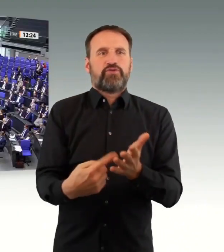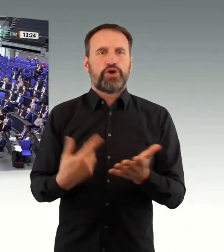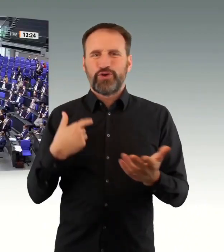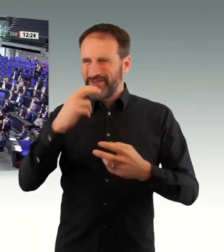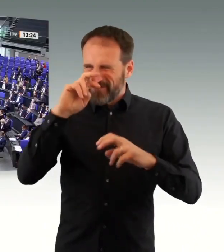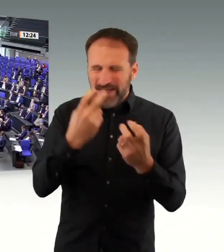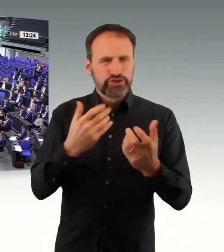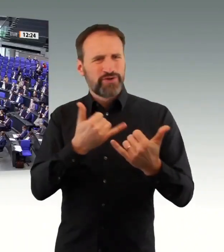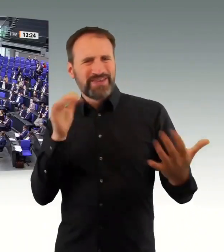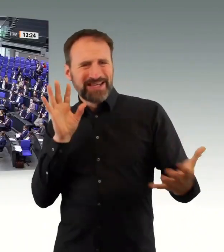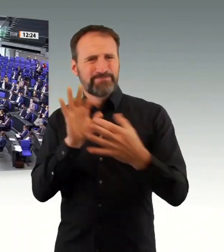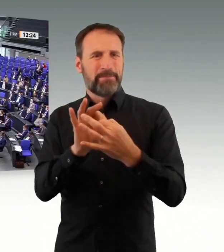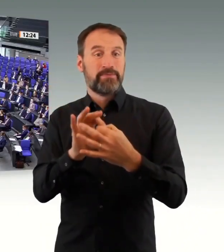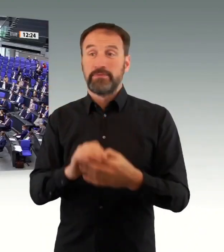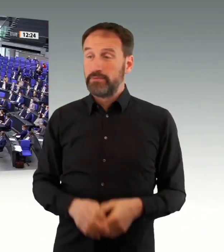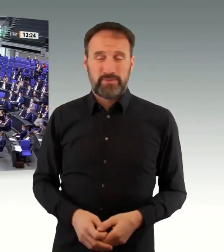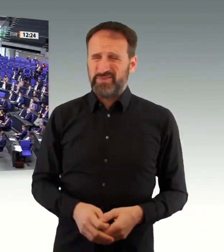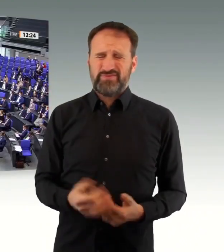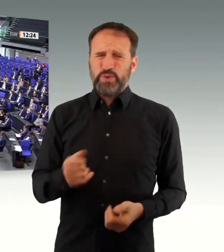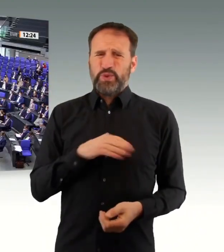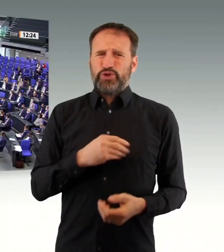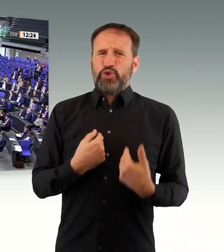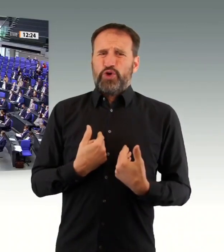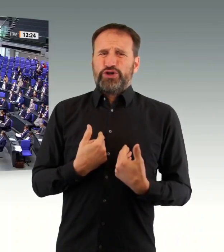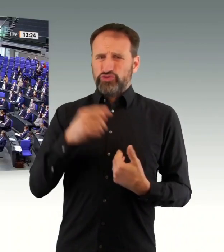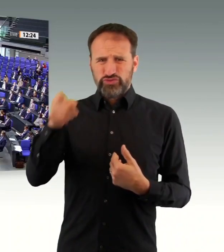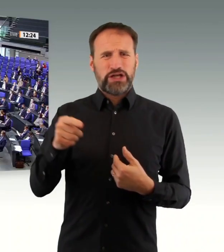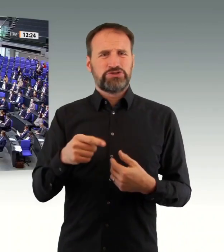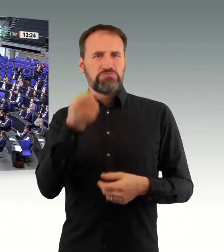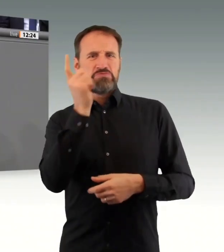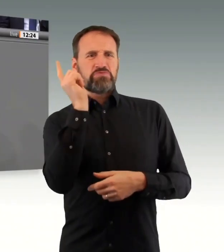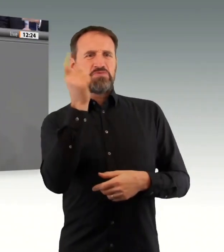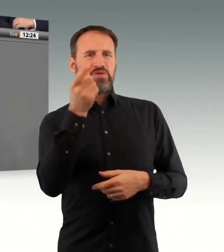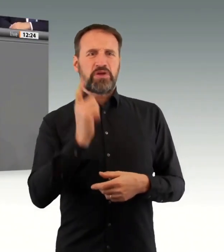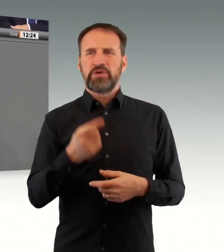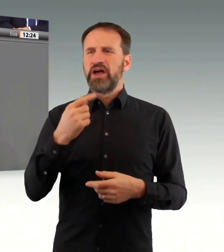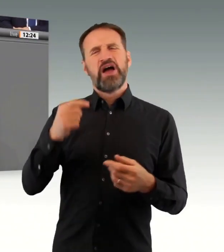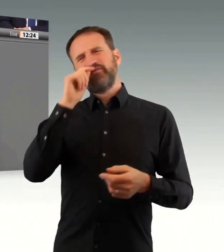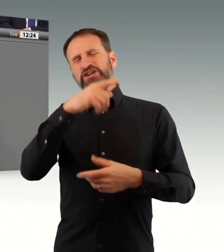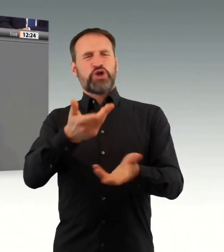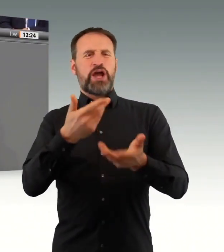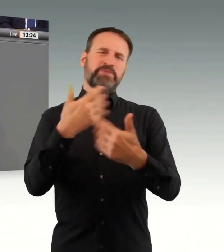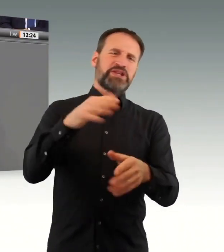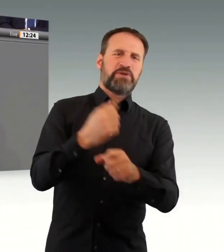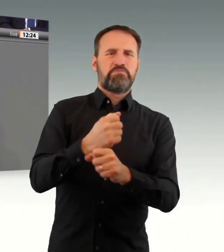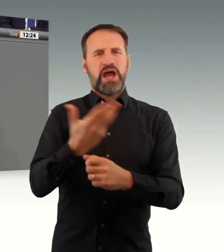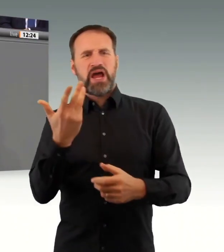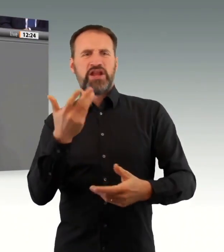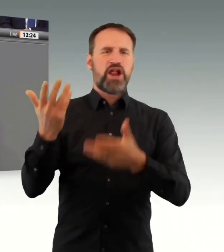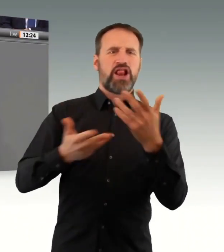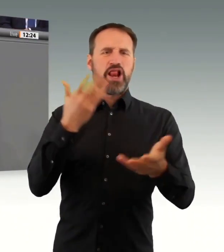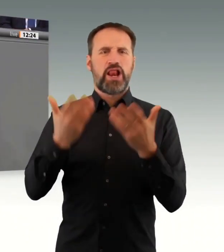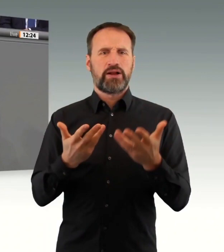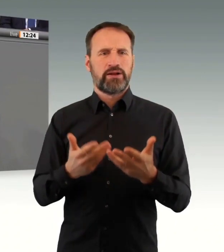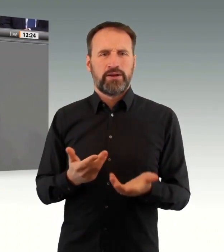wir beim Impfen voran? Wie schaffen wir es, eine gute Logistik hinzukriegen? Es ist doch ein Jammer, was wir jetzt zu